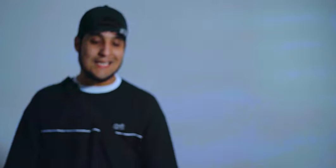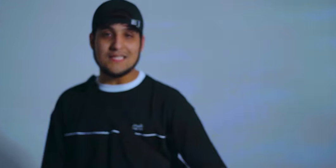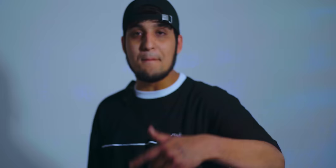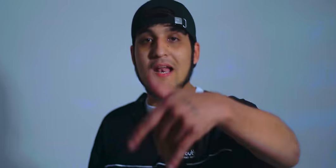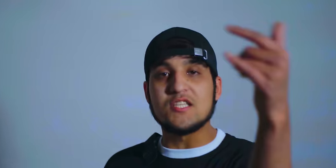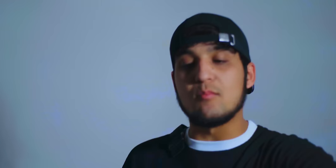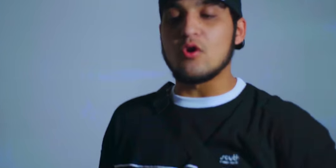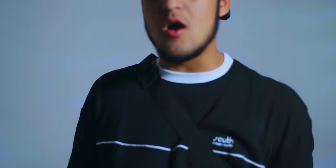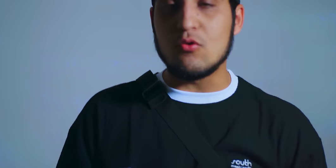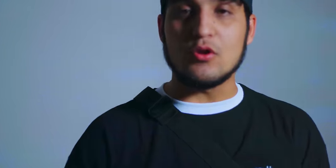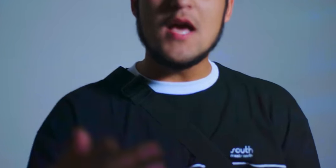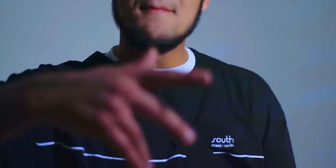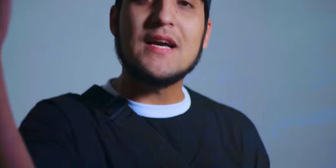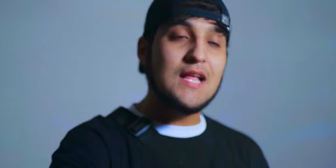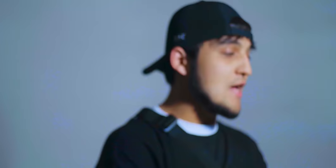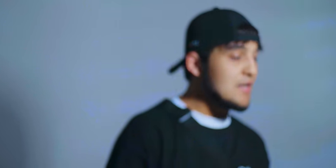Sevgime cavabını almadım